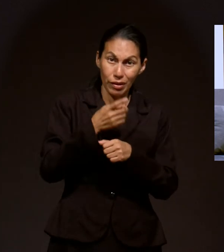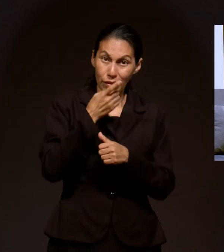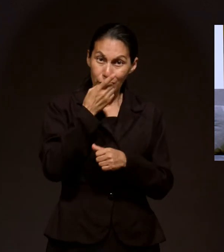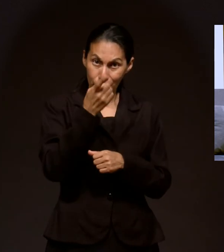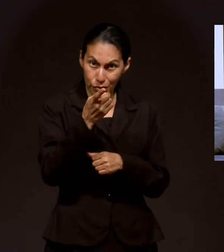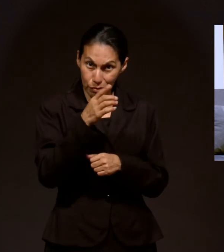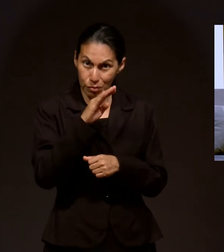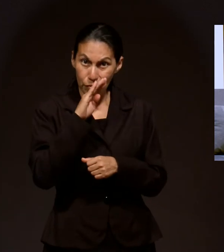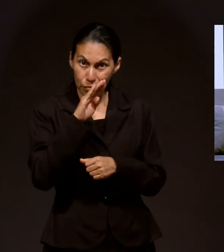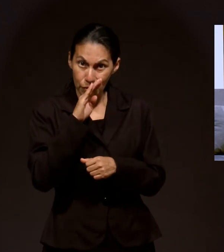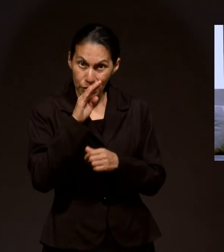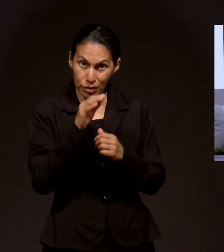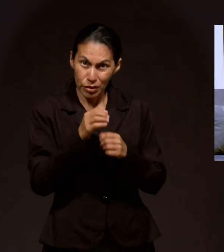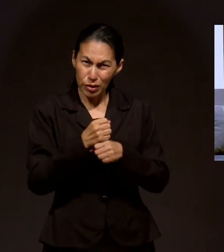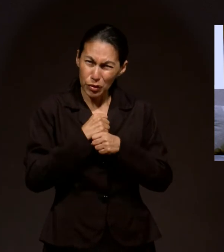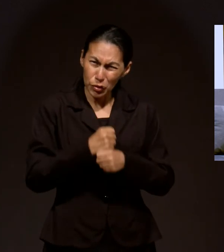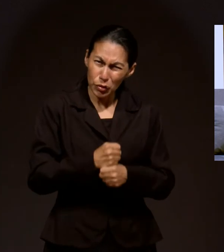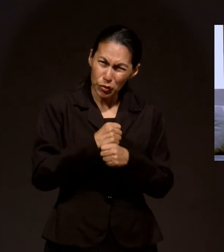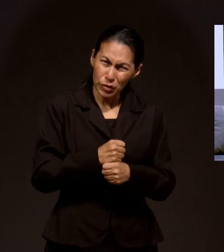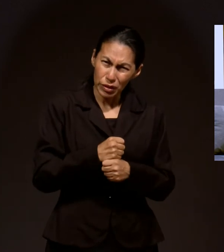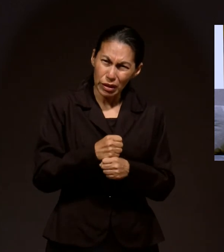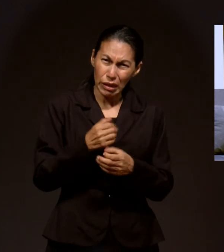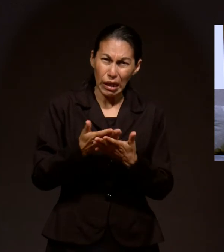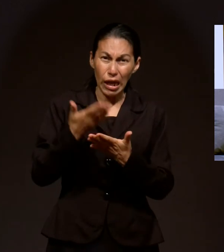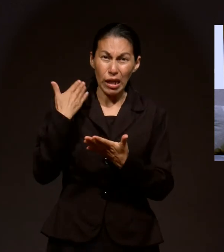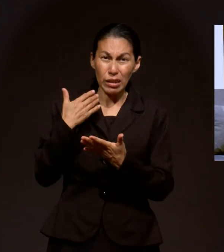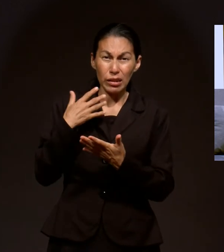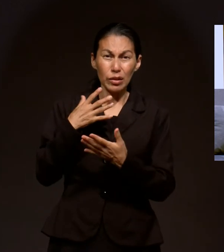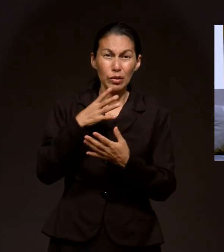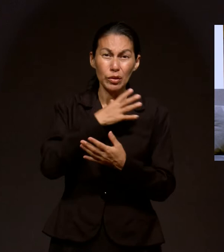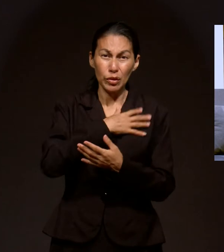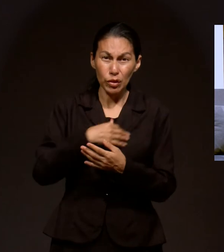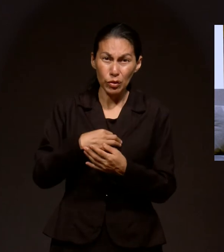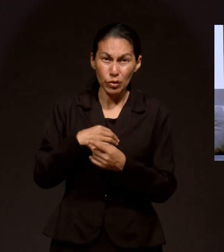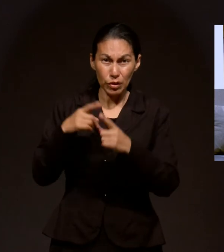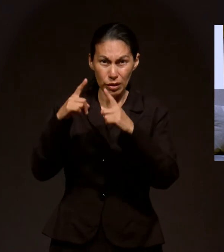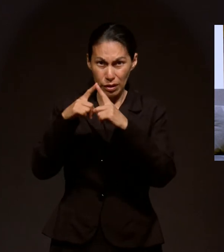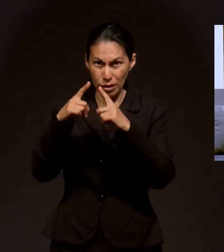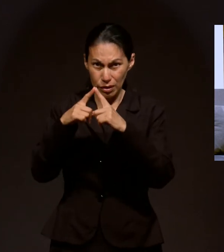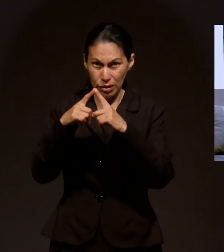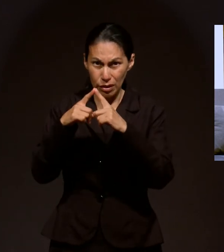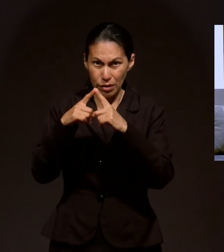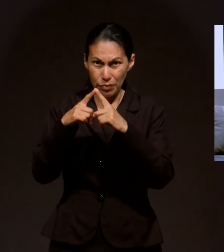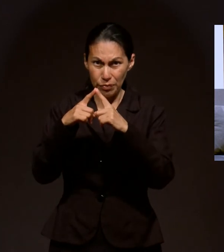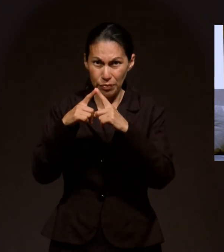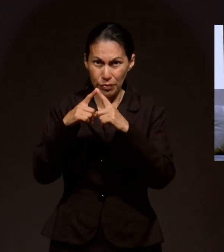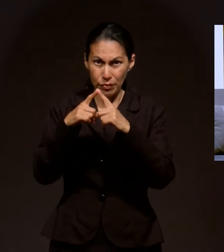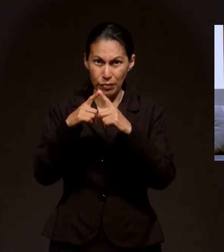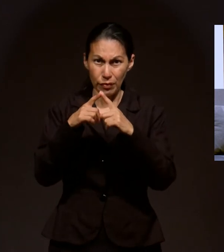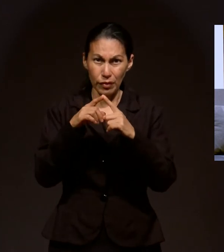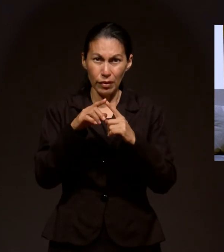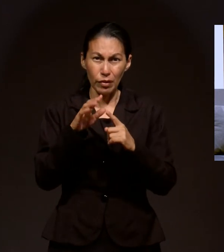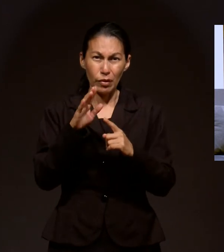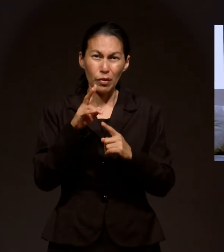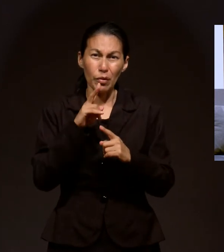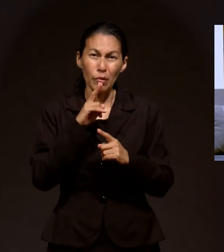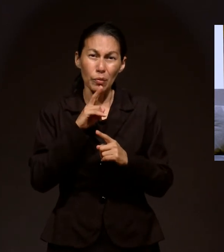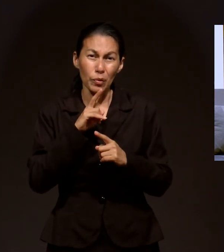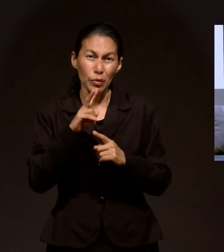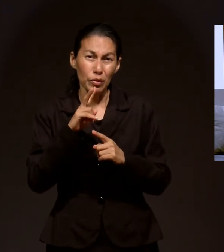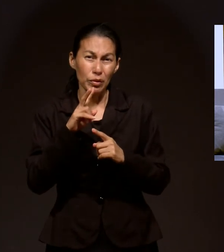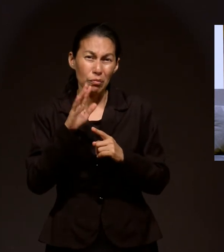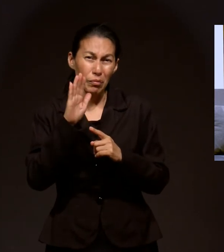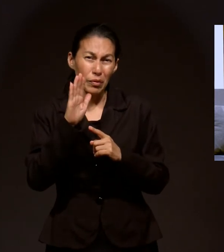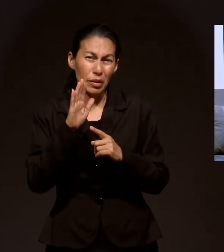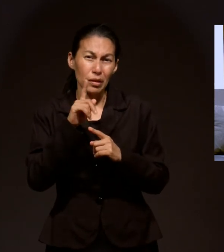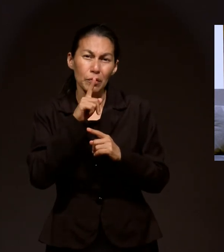mamás que sufren que sus hijos estuvieron alguna vez en la iglesia. Hay una voz que, aunque parezca